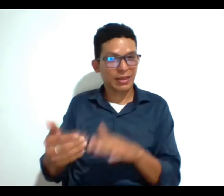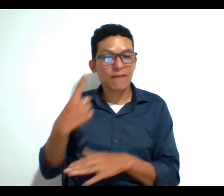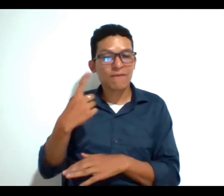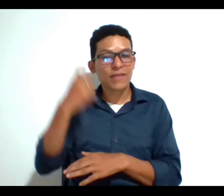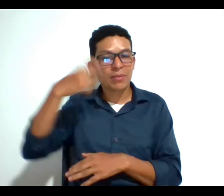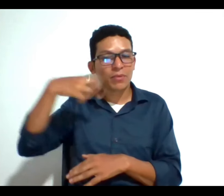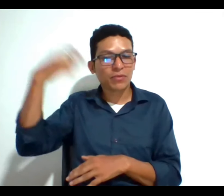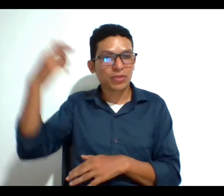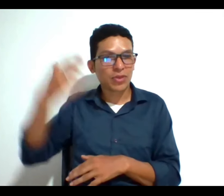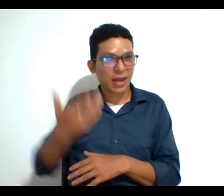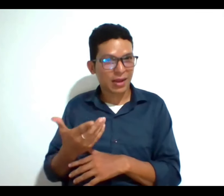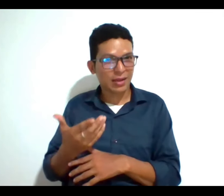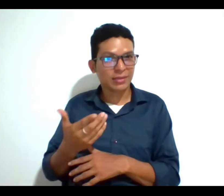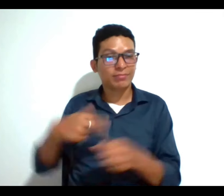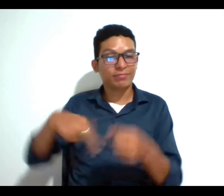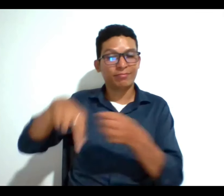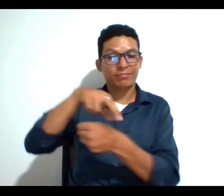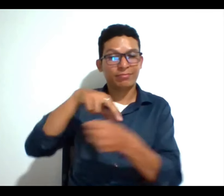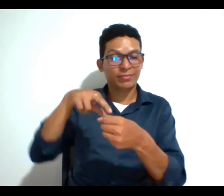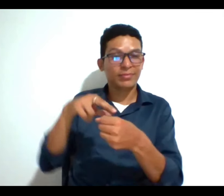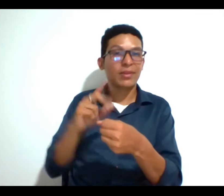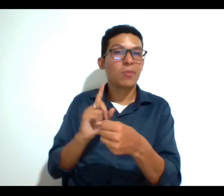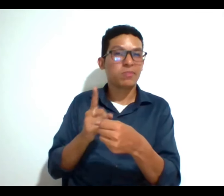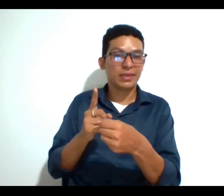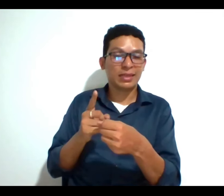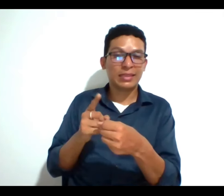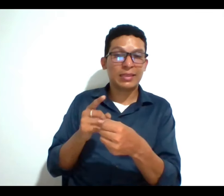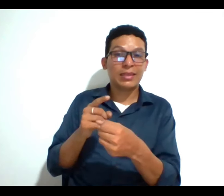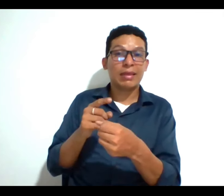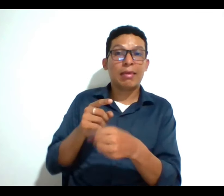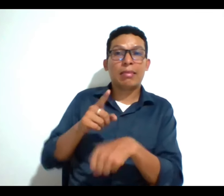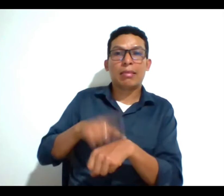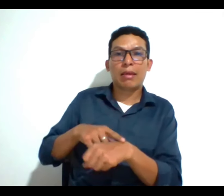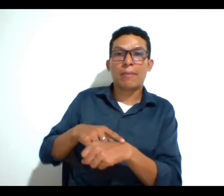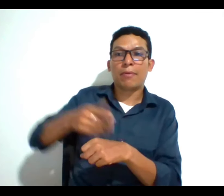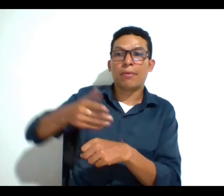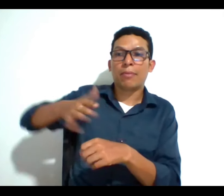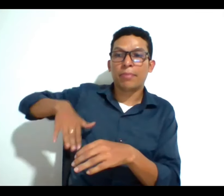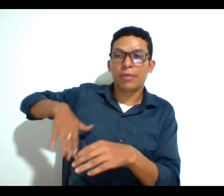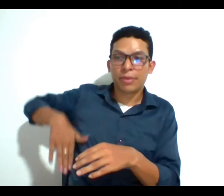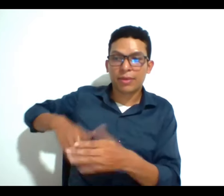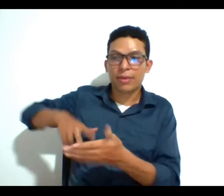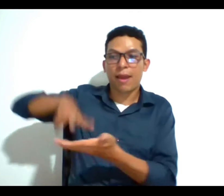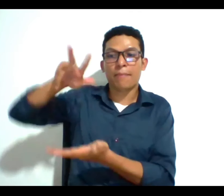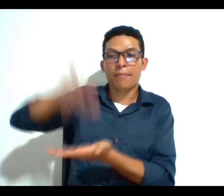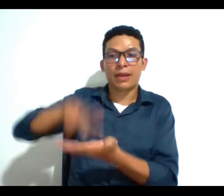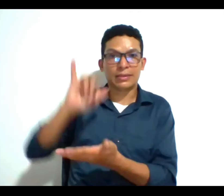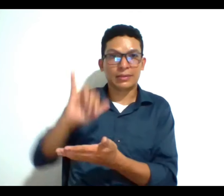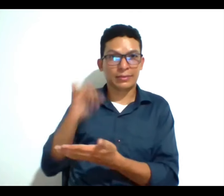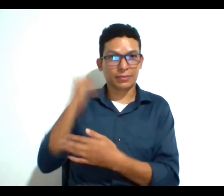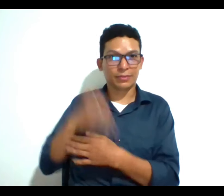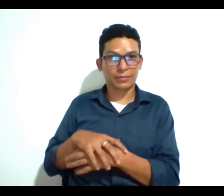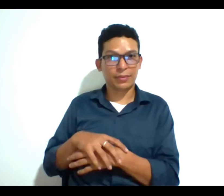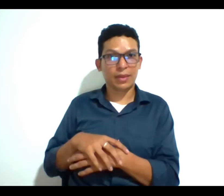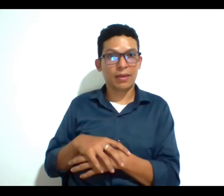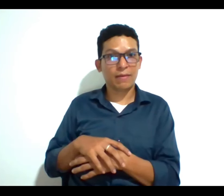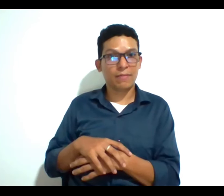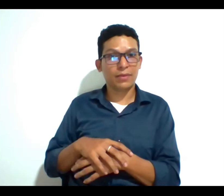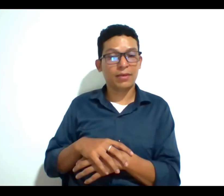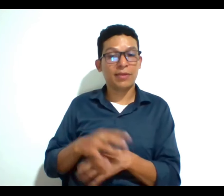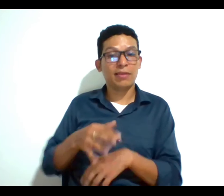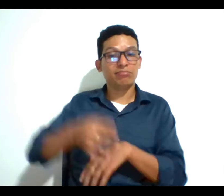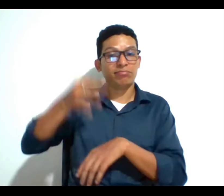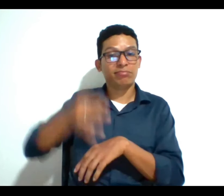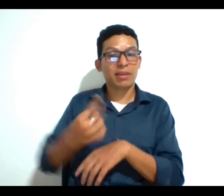todo pensando en algunas regiones demora en la autorización de los procedimientos falta de oportunidad para la asignación de consultas